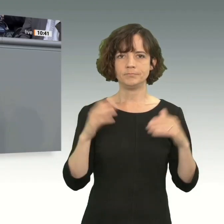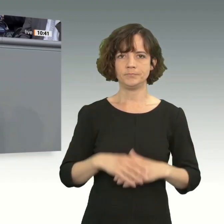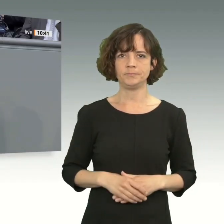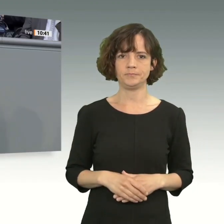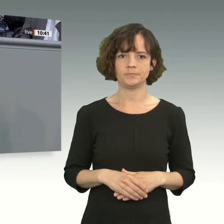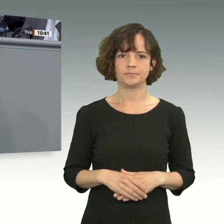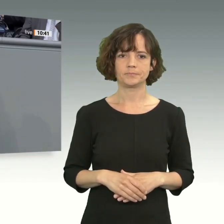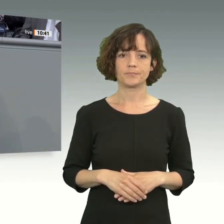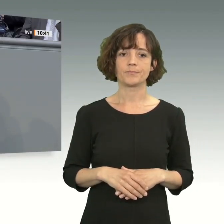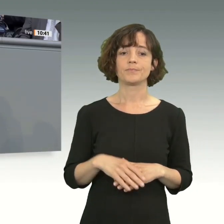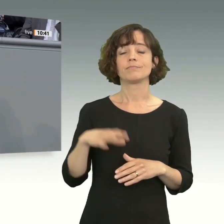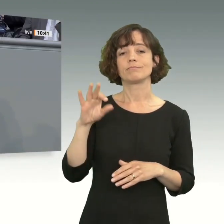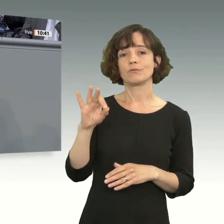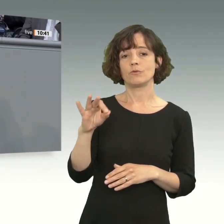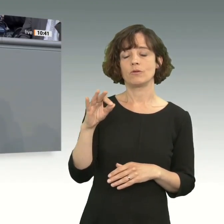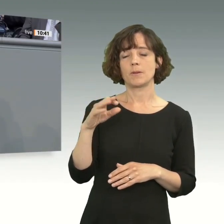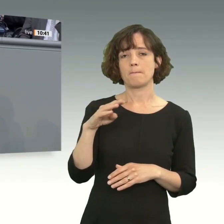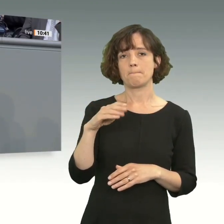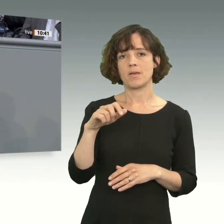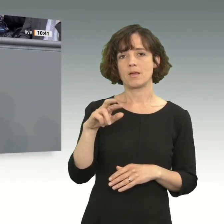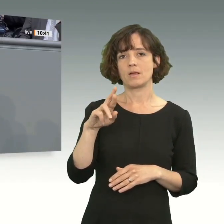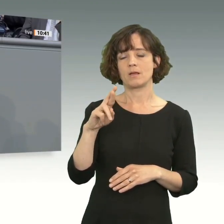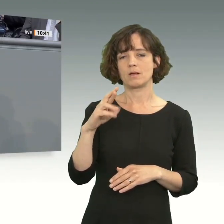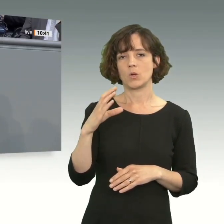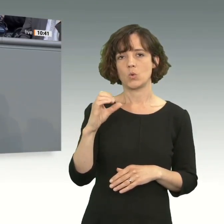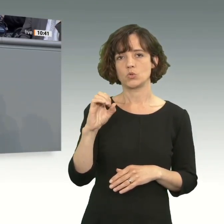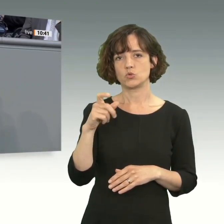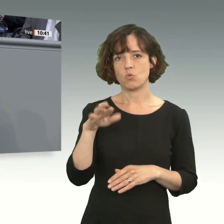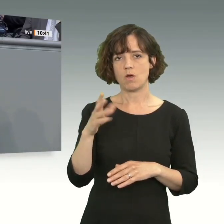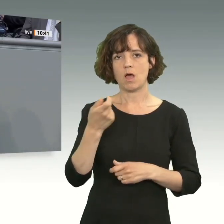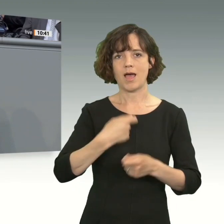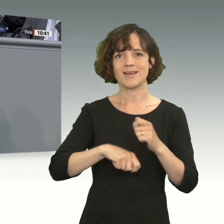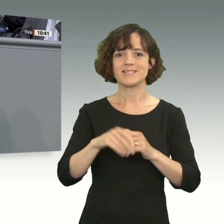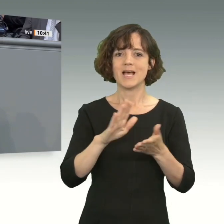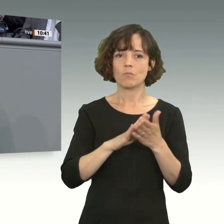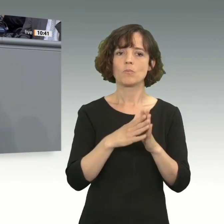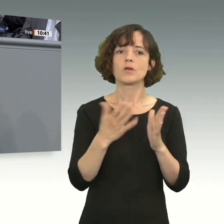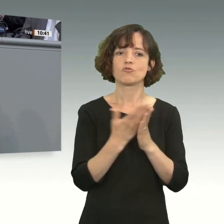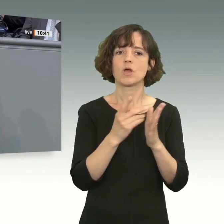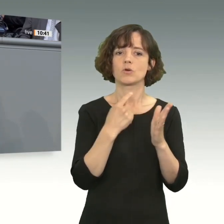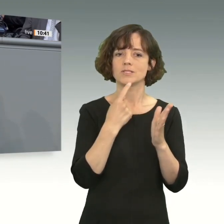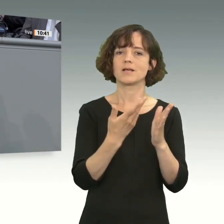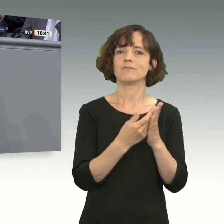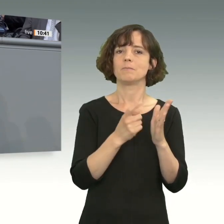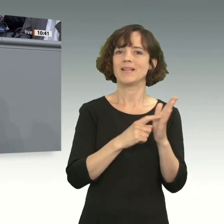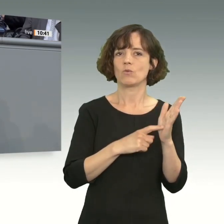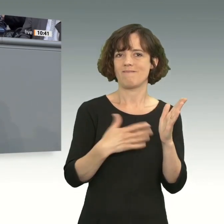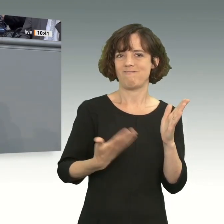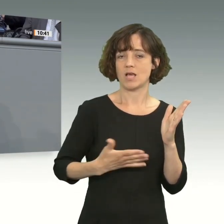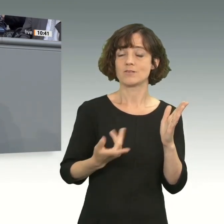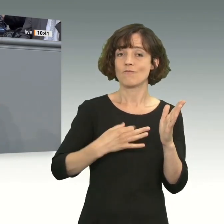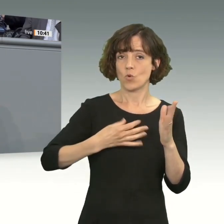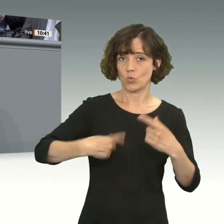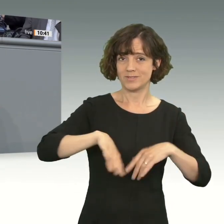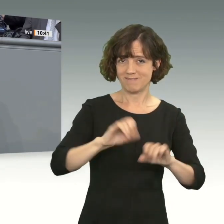Für das Mercosur-Handelsabkommen haben wir im Koalitionsvertrag die Bedingungen für eine Ratifizierung festgehalten. Für uns ist klar, dass wir